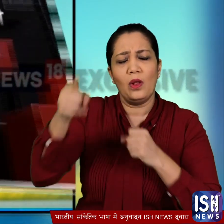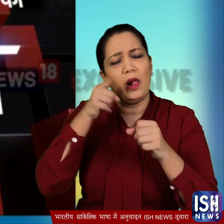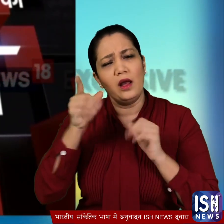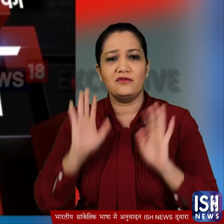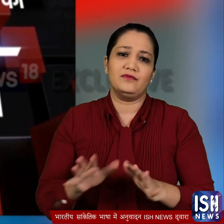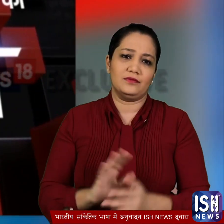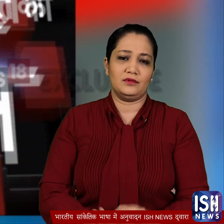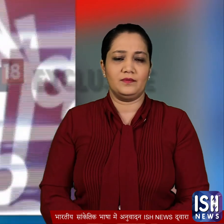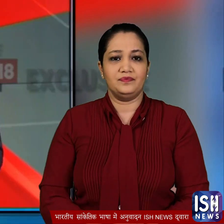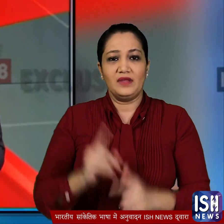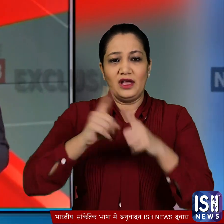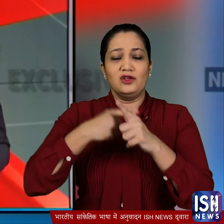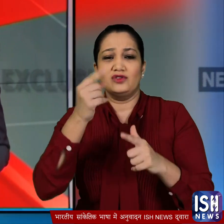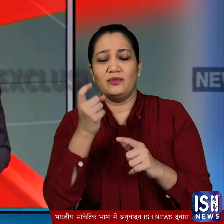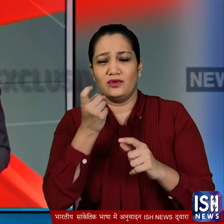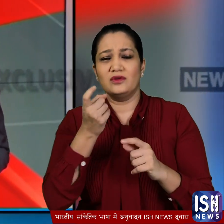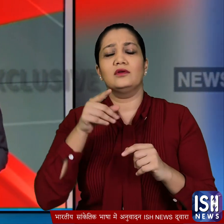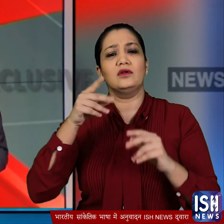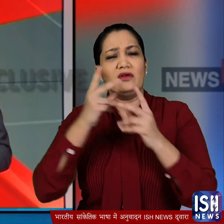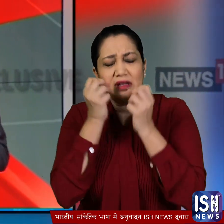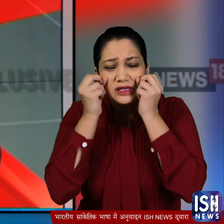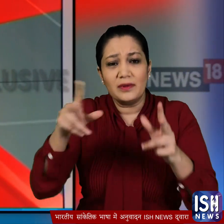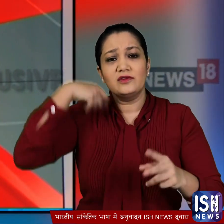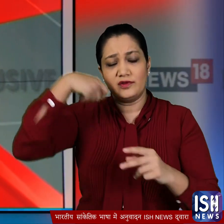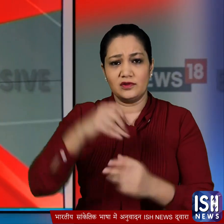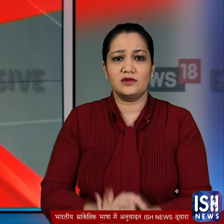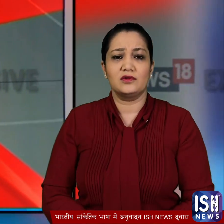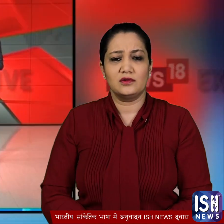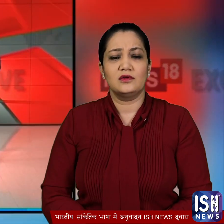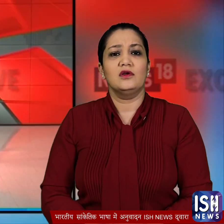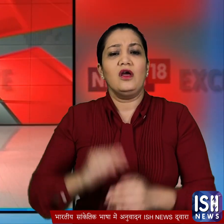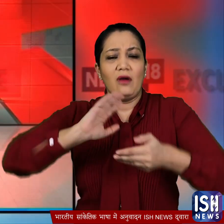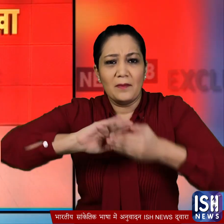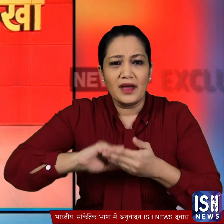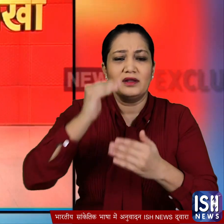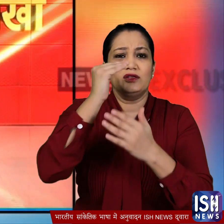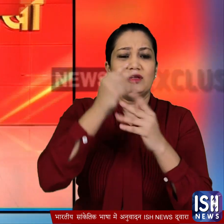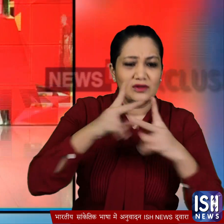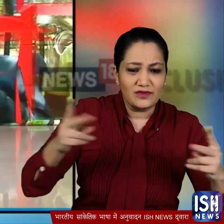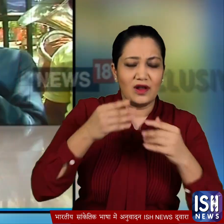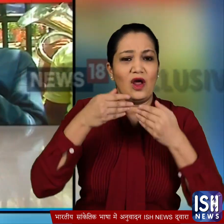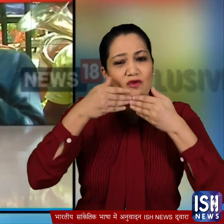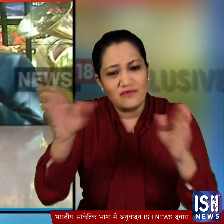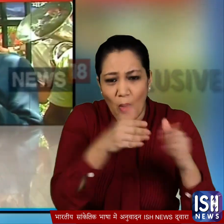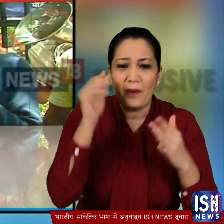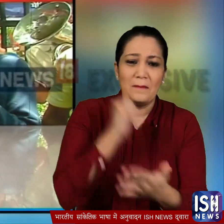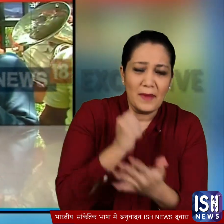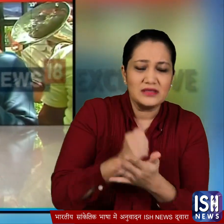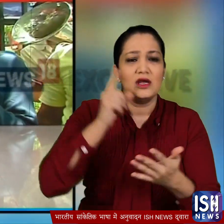जैपूर से हैराने वाली तस्वीरे सामने आइं वहाँ शादी समारो में लगाए गई पाबंदियों में छूट देने की मांग के लिए अनोखा परचेशन किया